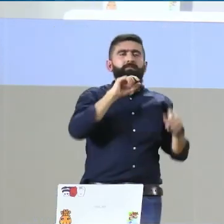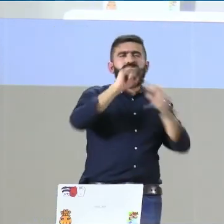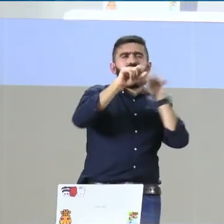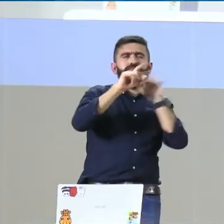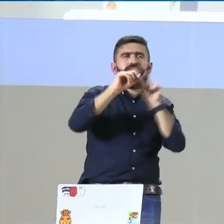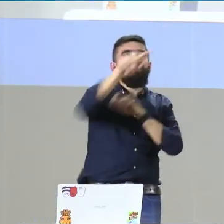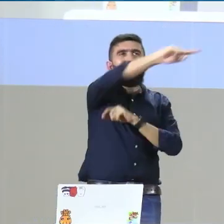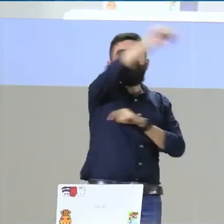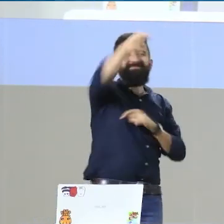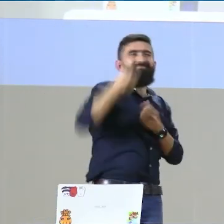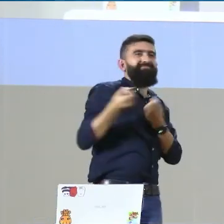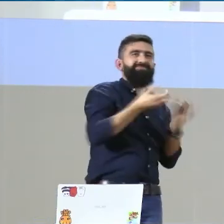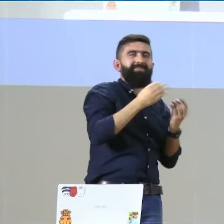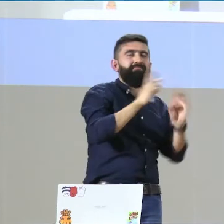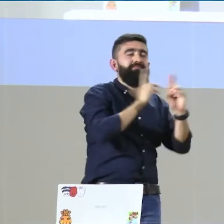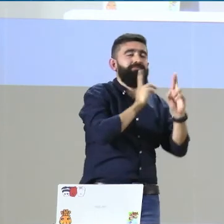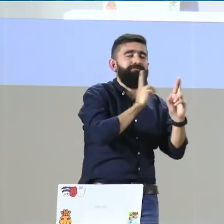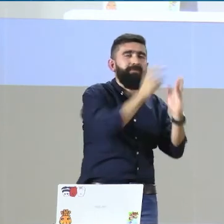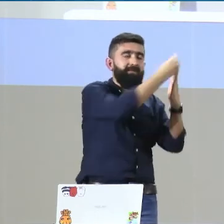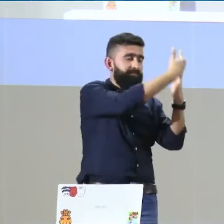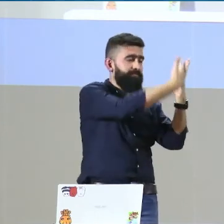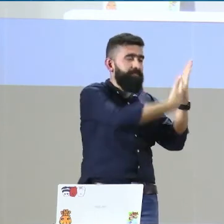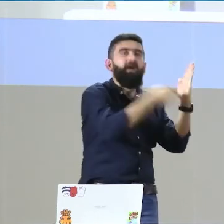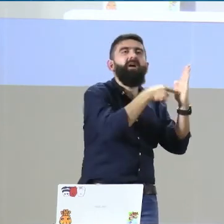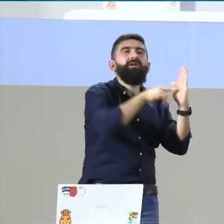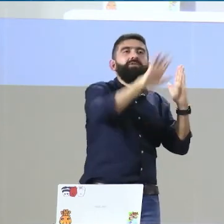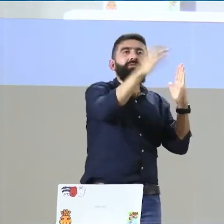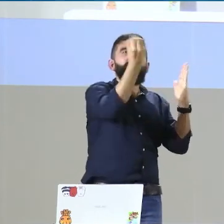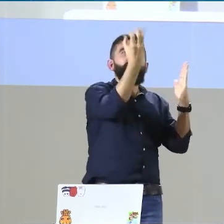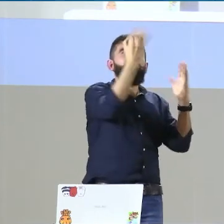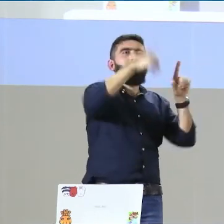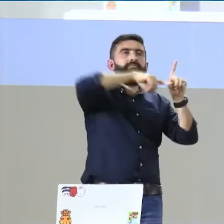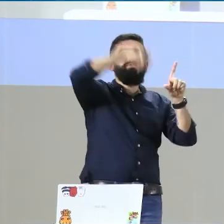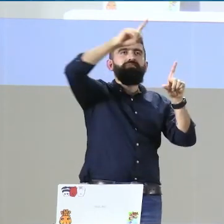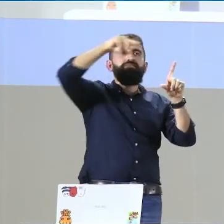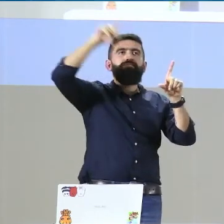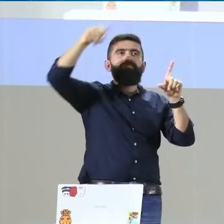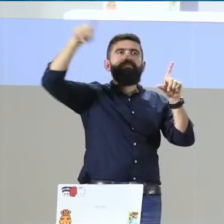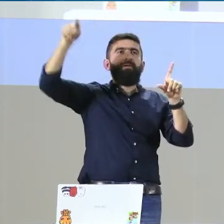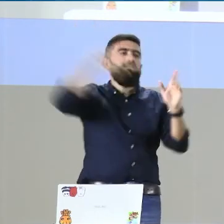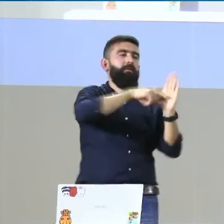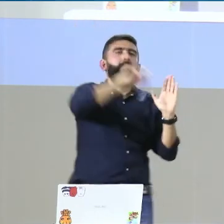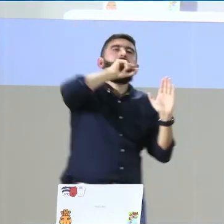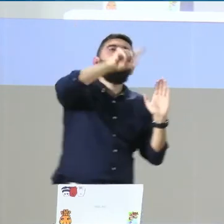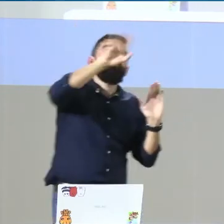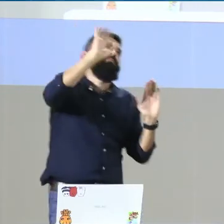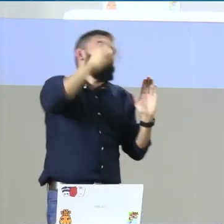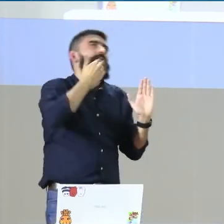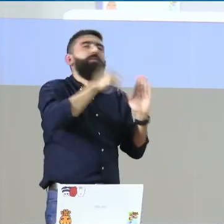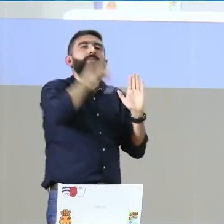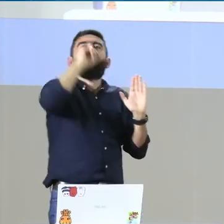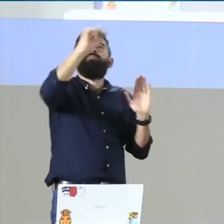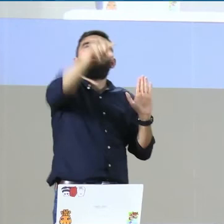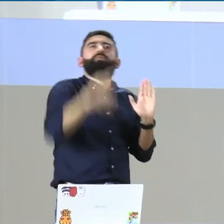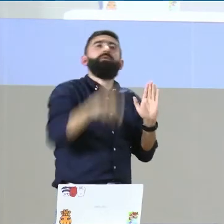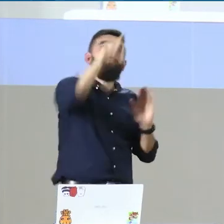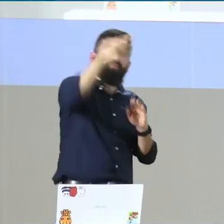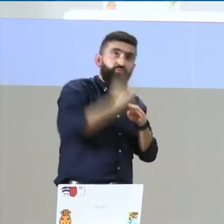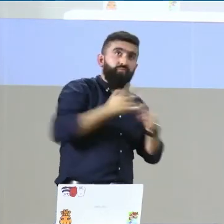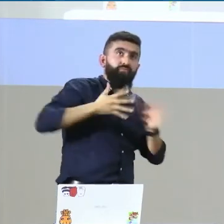El segundo ítem de nuestra metodología es el enfoque. Entonces, este enfoque es interpretativo. Entonces, la idea